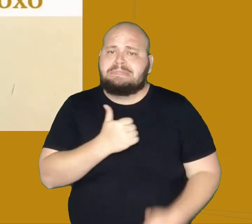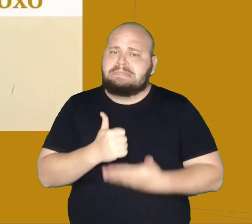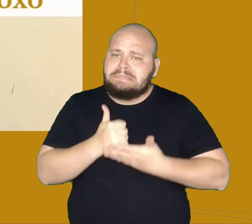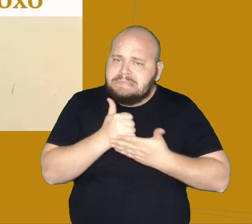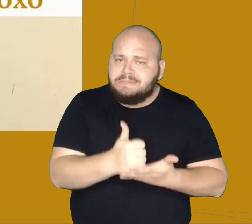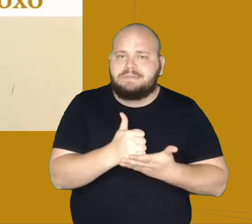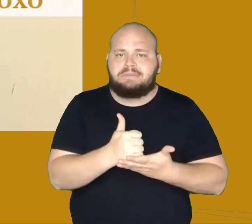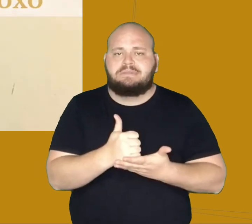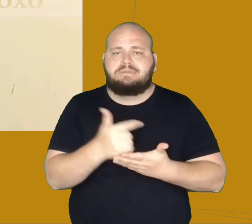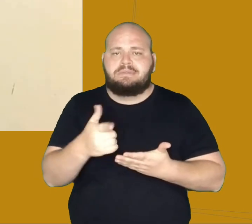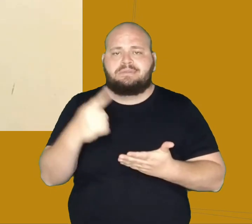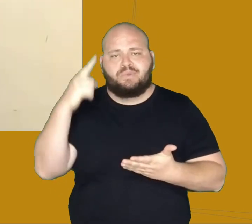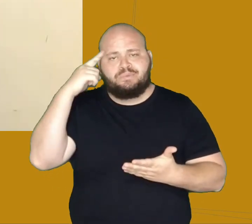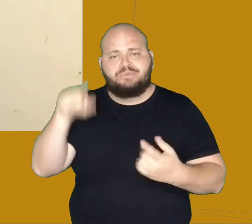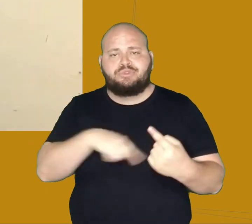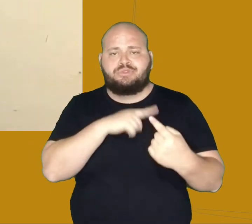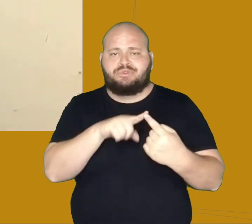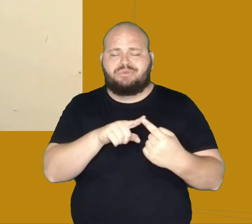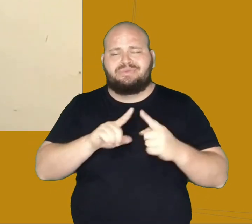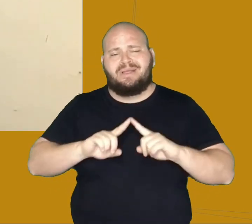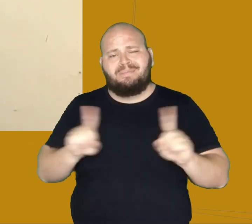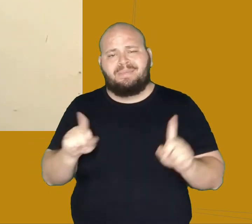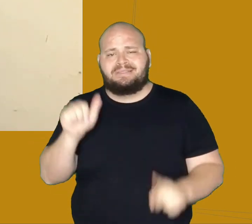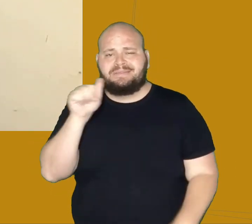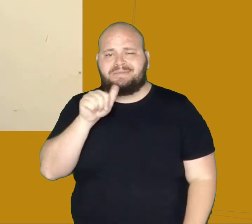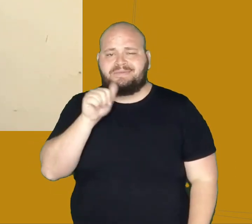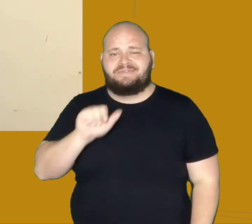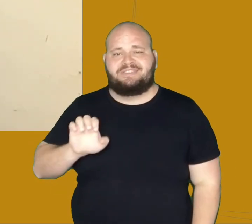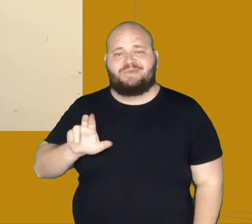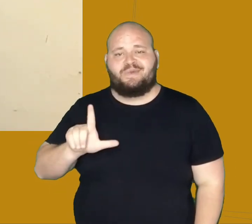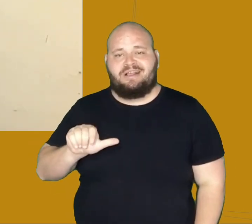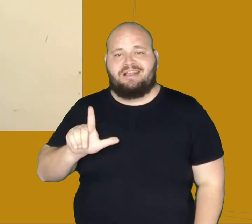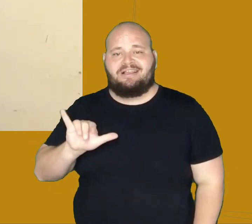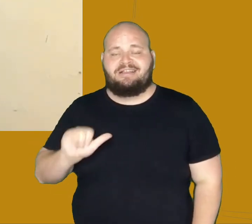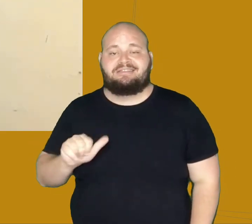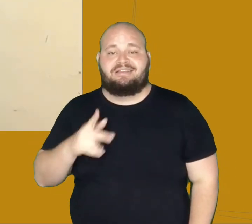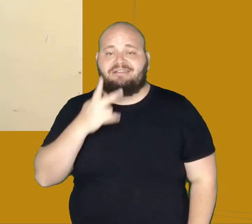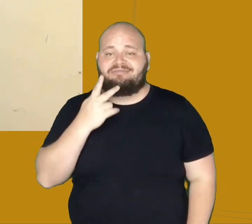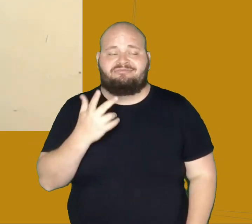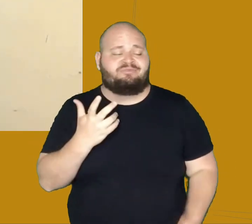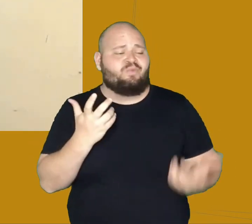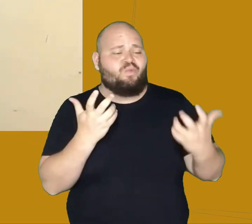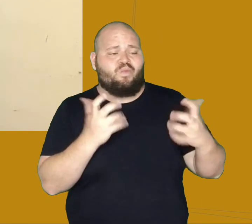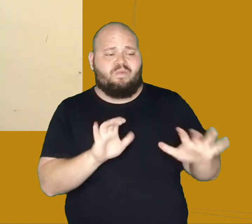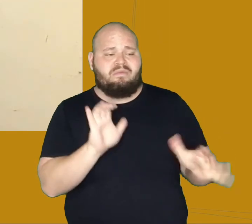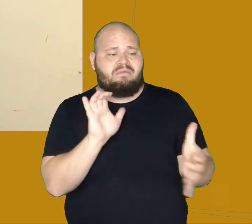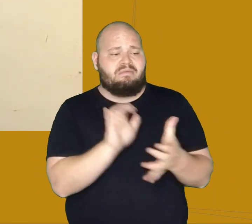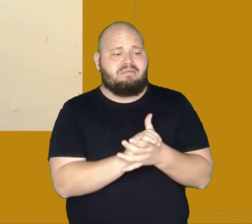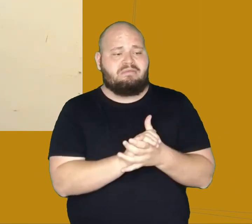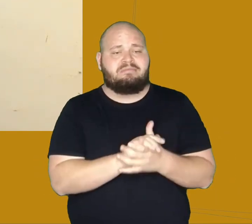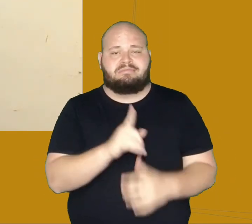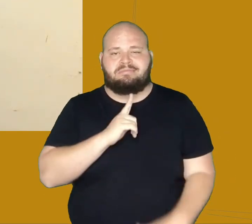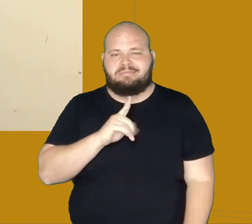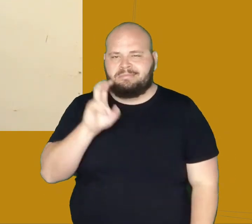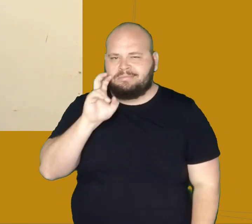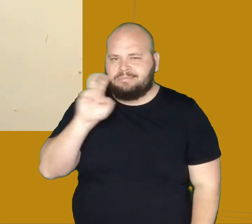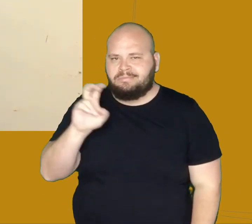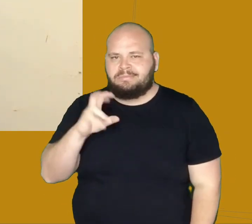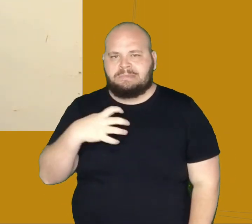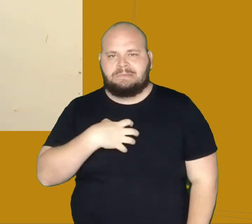ainda mais essa ideia. Mas Eulália não se desespera, diz apenas que não quer se casar, ser lindo, esperta e árvore com a